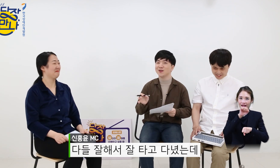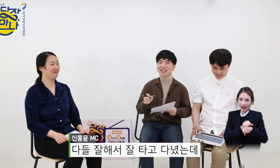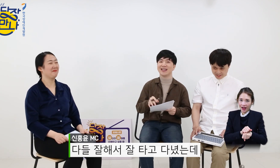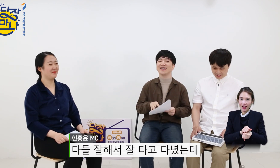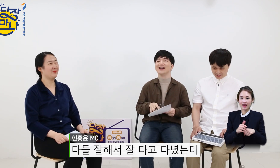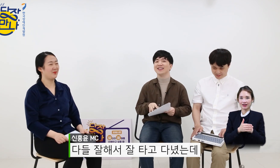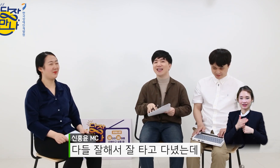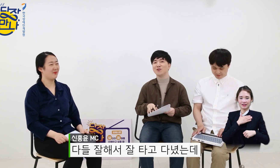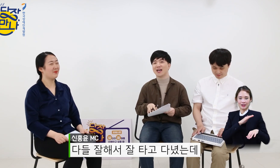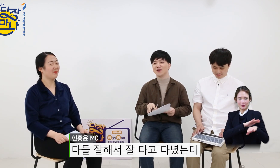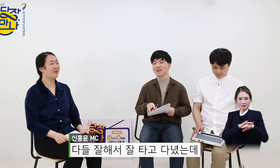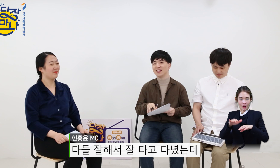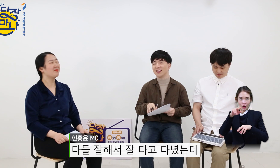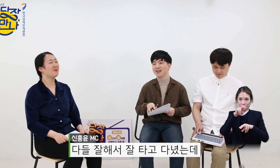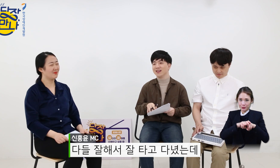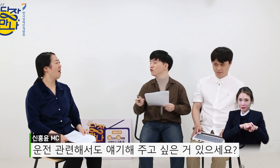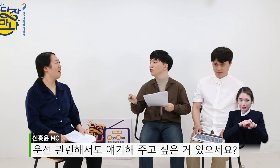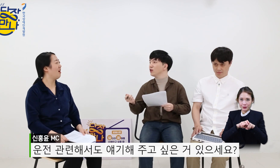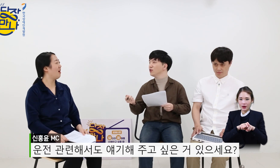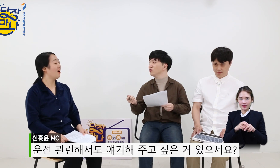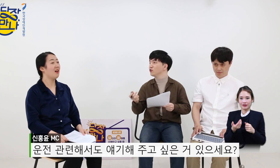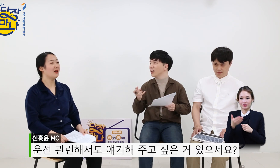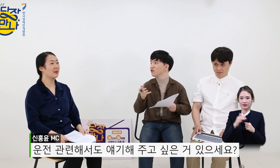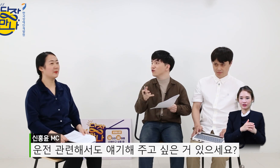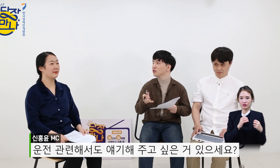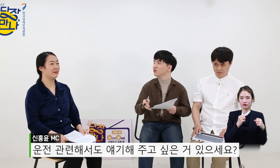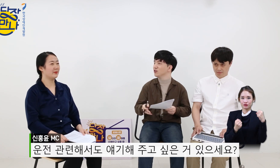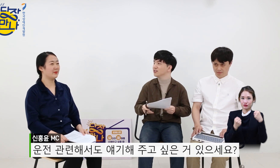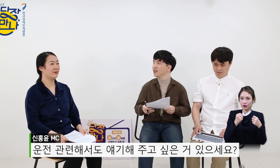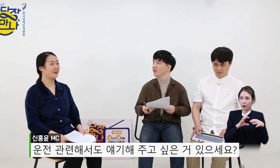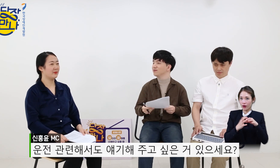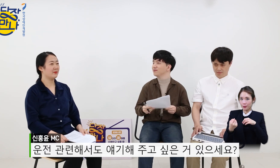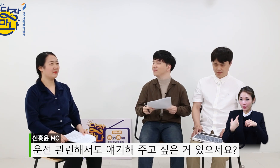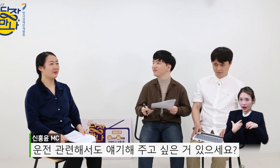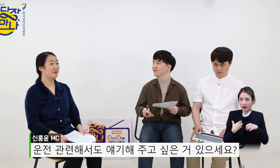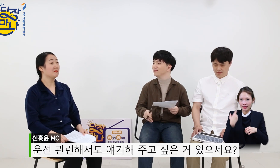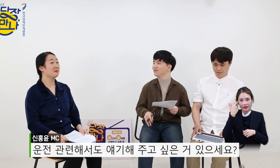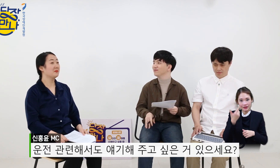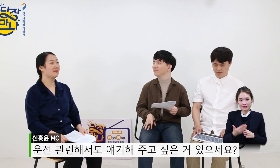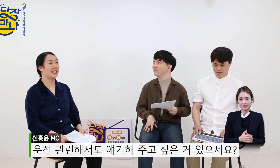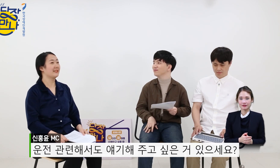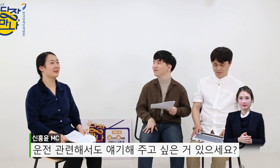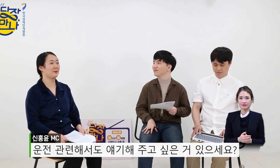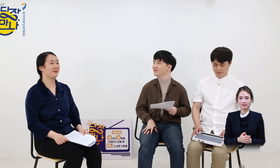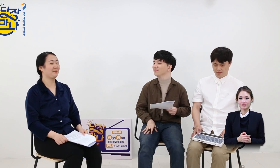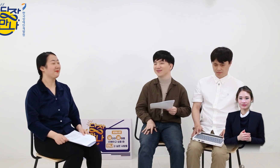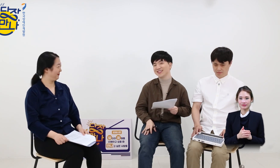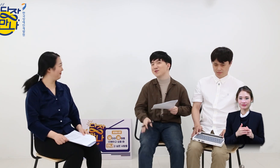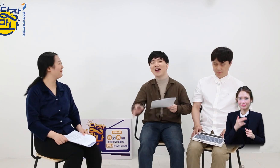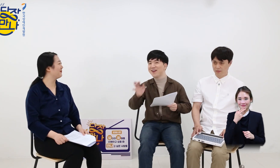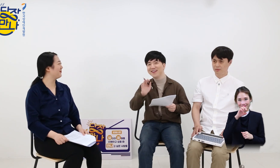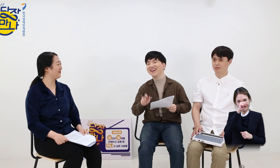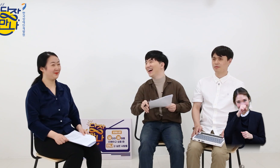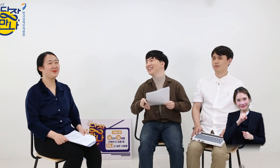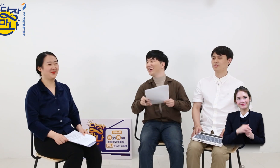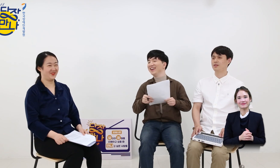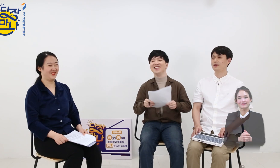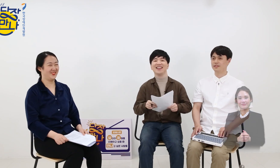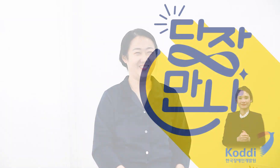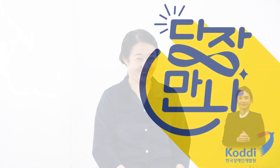잘 타고 다녔는데 운전 관련해서도 얘기해 주시고 싶은 거 있으세요? 아니 없는데요 좋아요 알아요 알아요 알아요